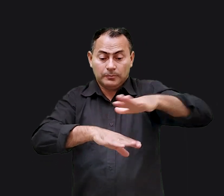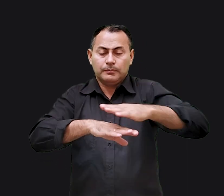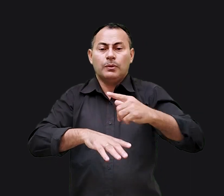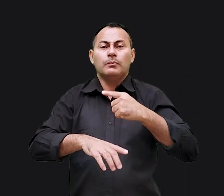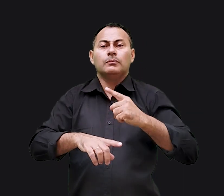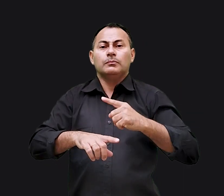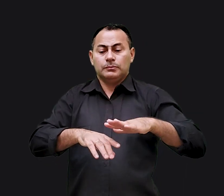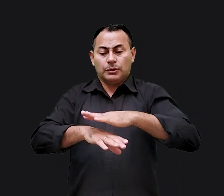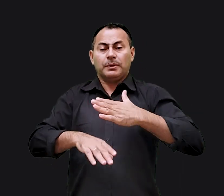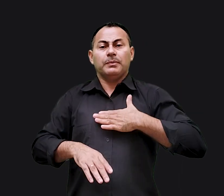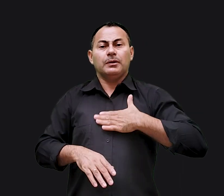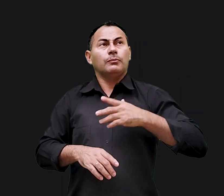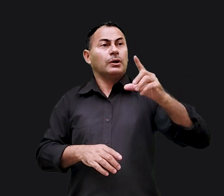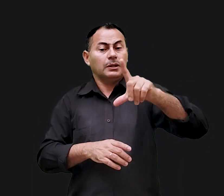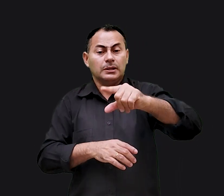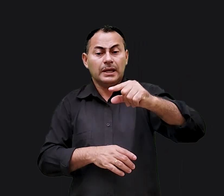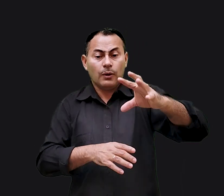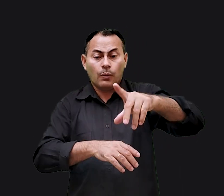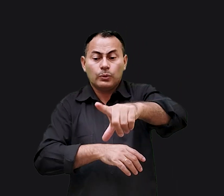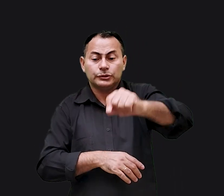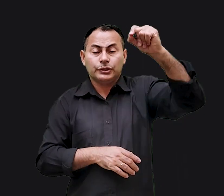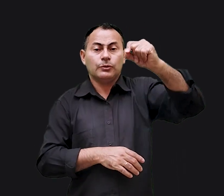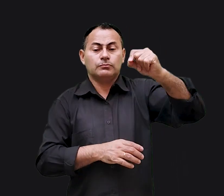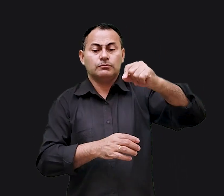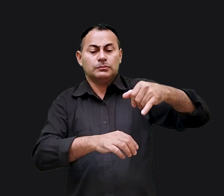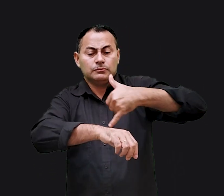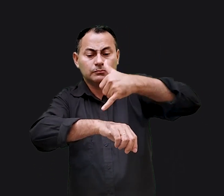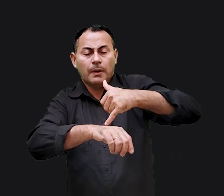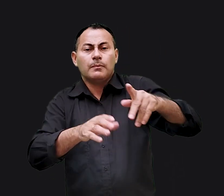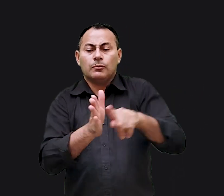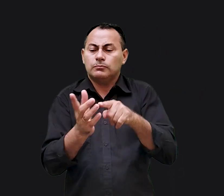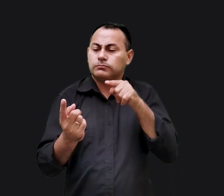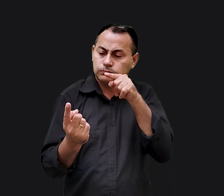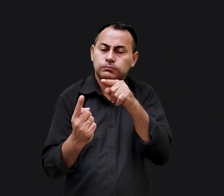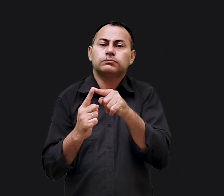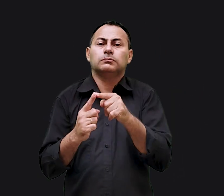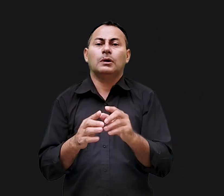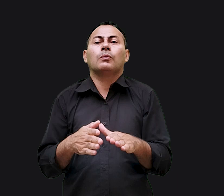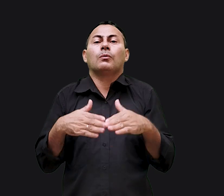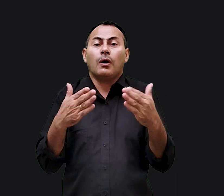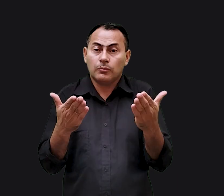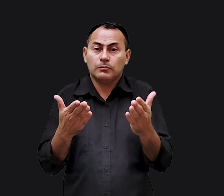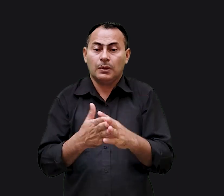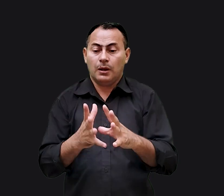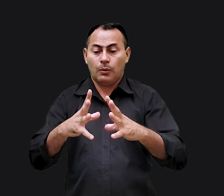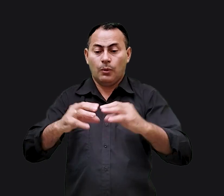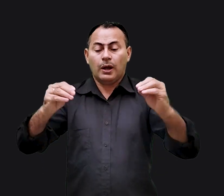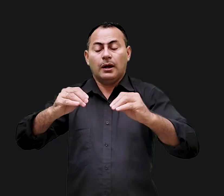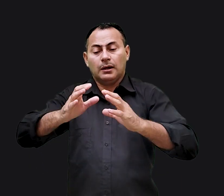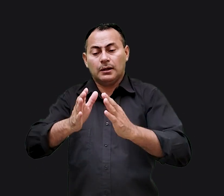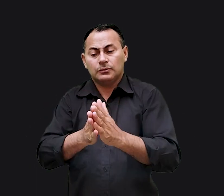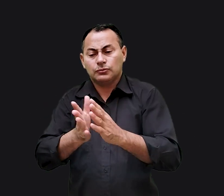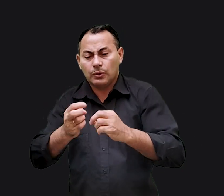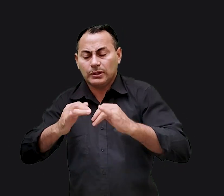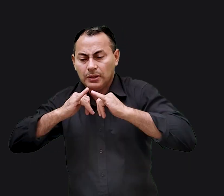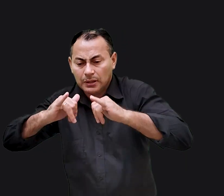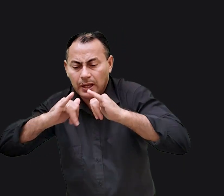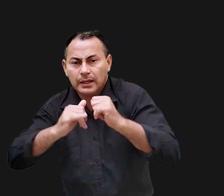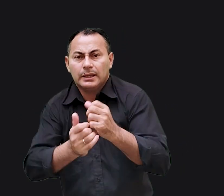sobre mim porque ele me ungiu. O Espírito Santo ungiu Jesus com um propósito. Qual? Curar, pregar e